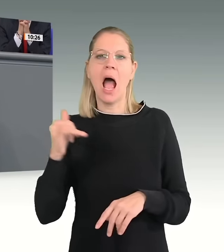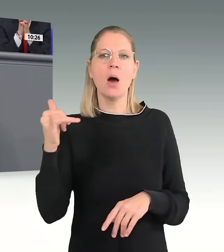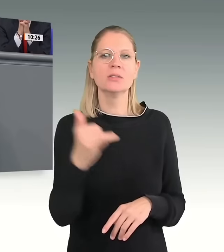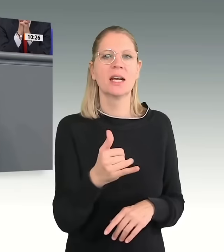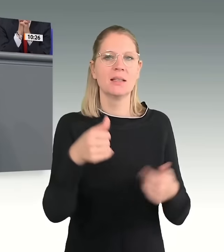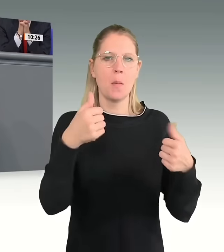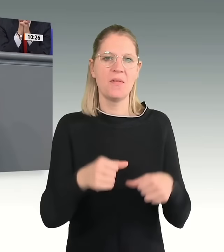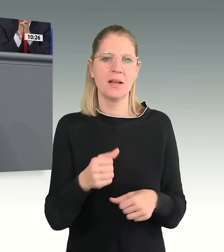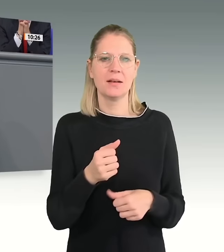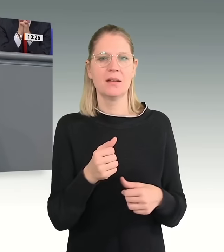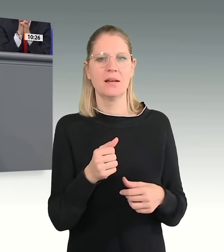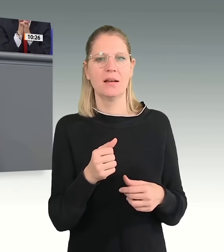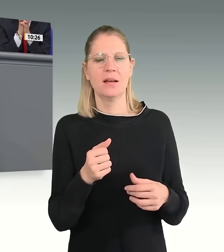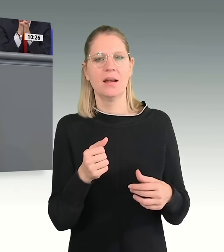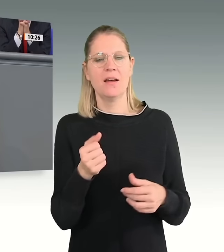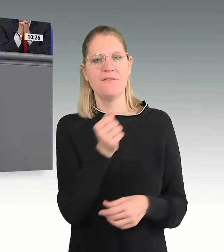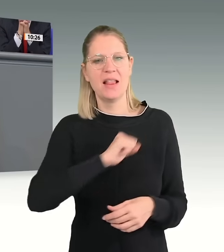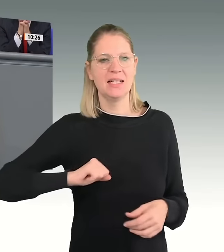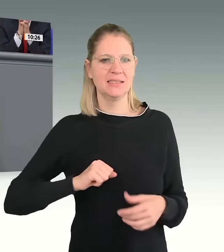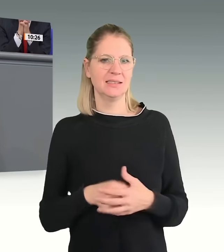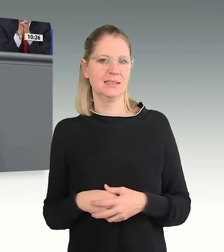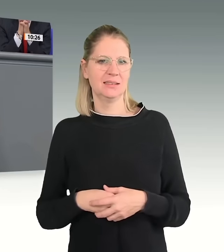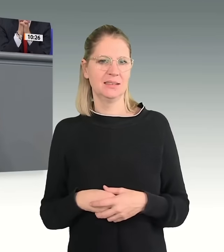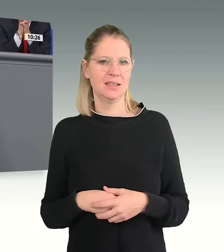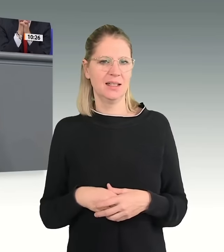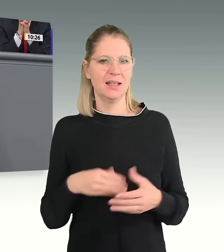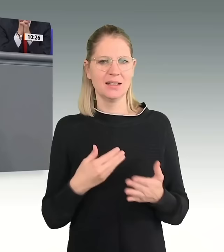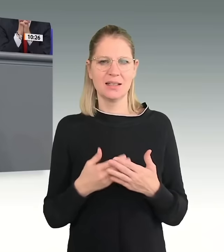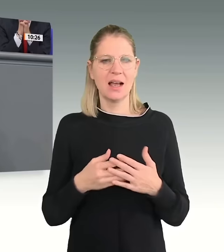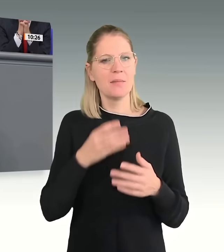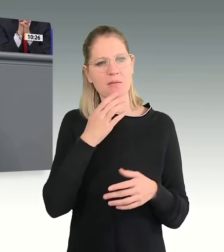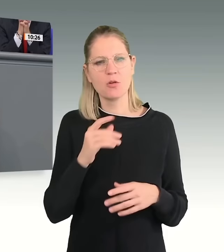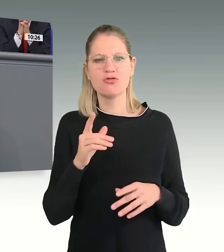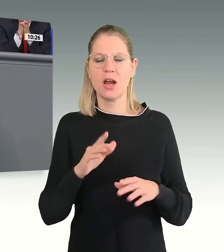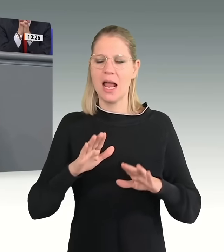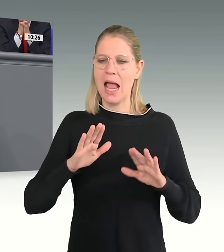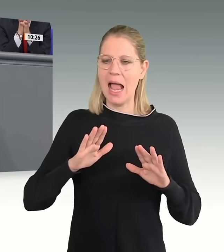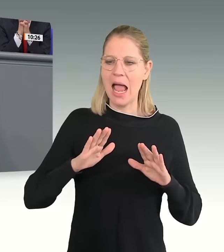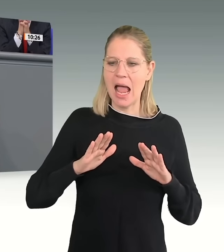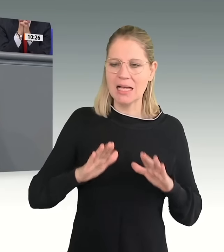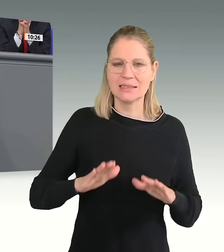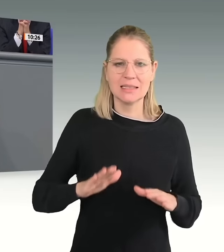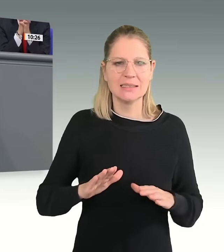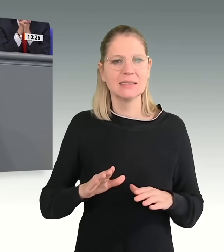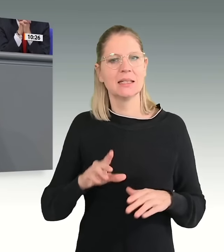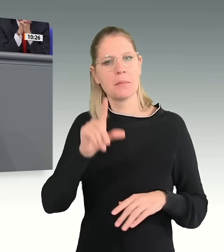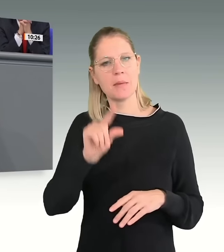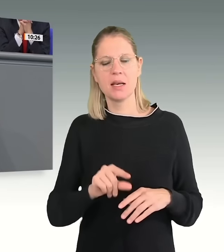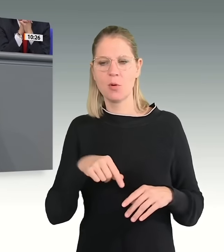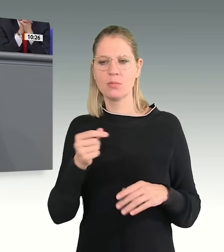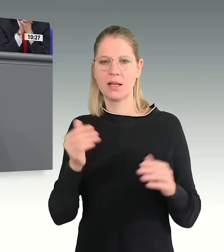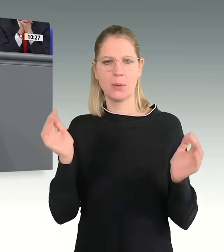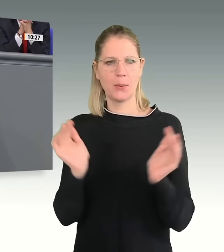reduzieren. Und das Gleiche wollen wir auch auf Geduldete erstrecken. Solange ist Ihnen tatsächlich die freiwillige